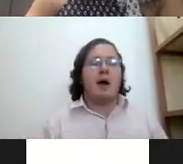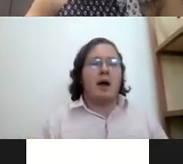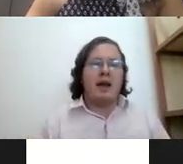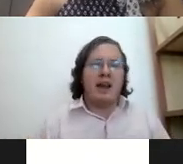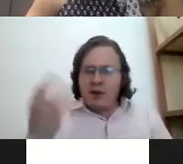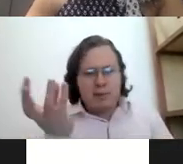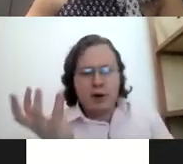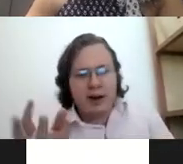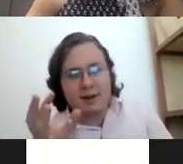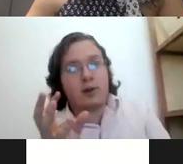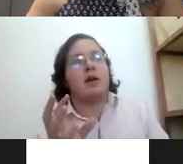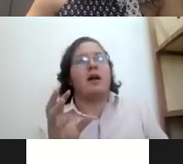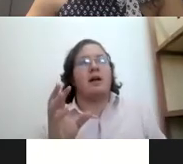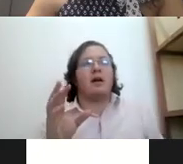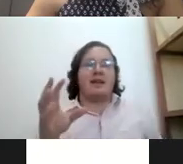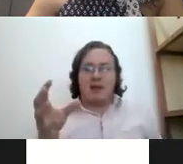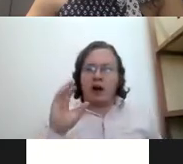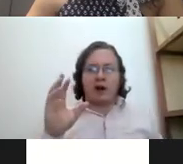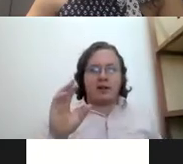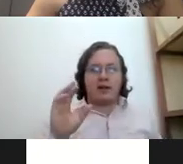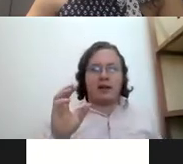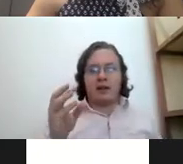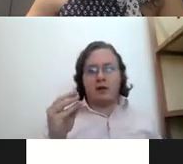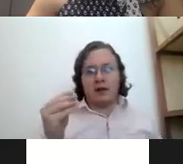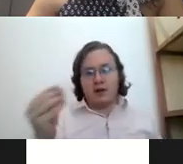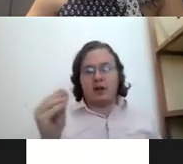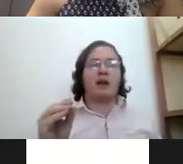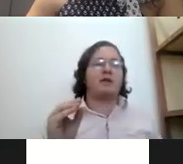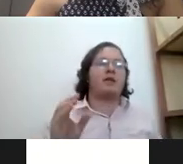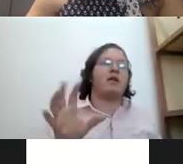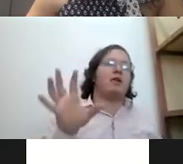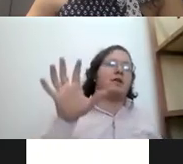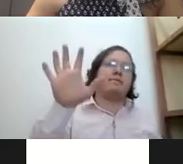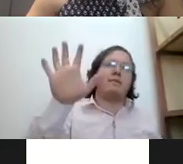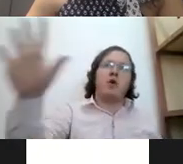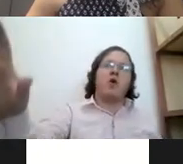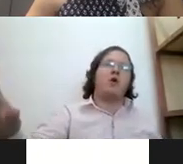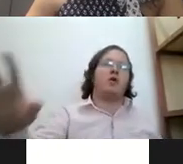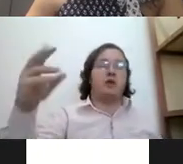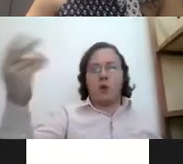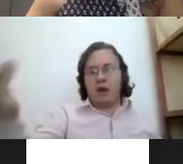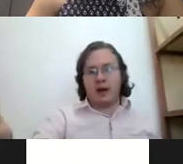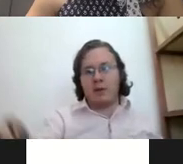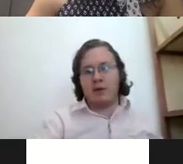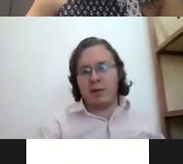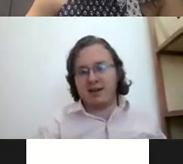y no sé por qué razón la señora que nos estaba atendiendo o la señorita que nos estaba atendiendo dio o se dio cuenta que mis papás